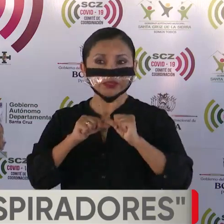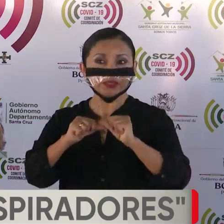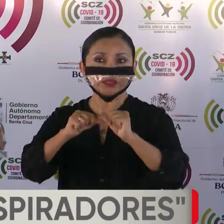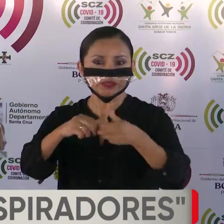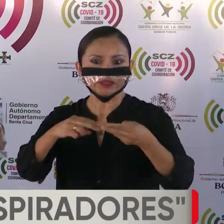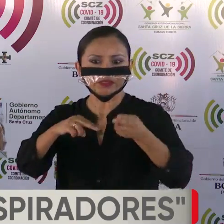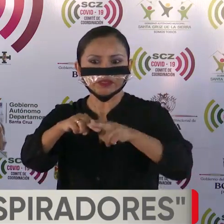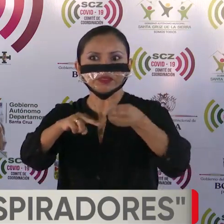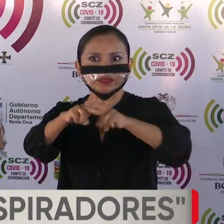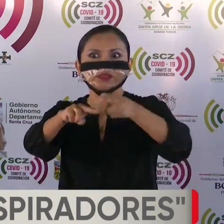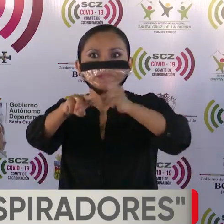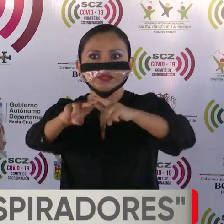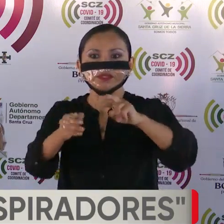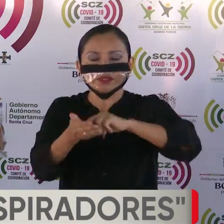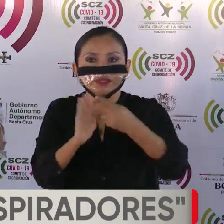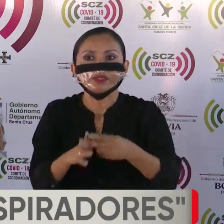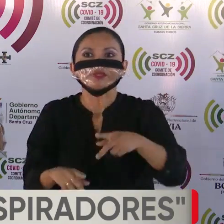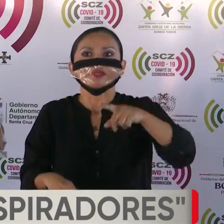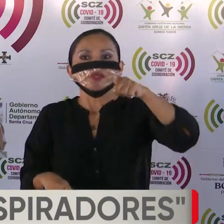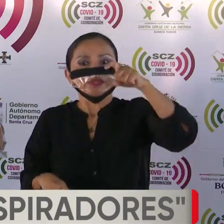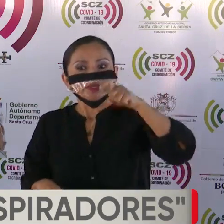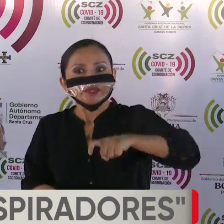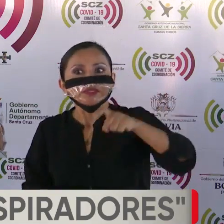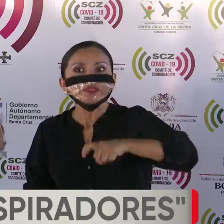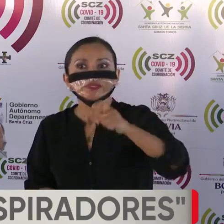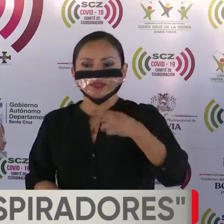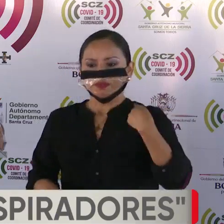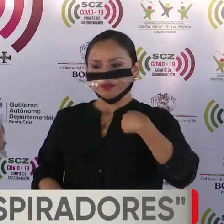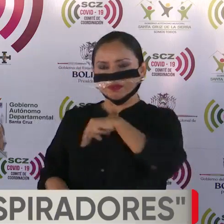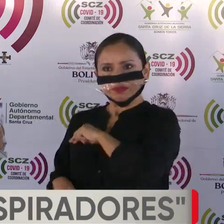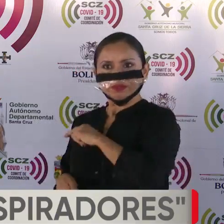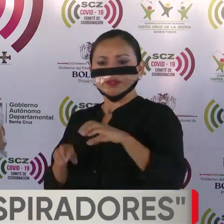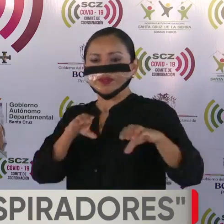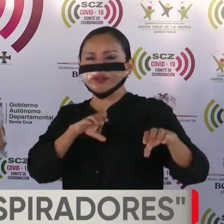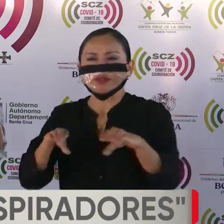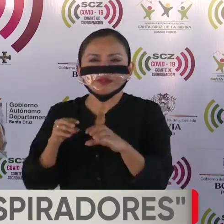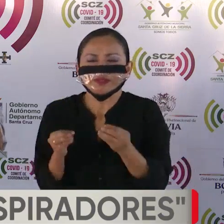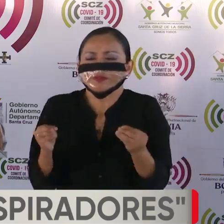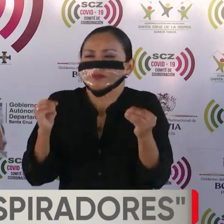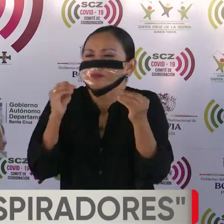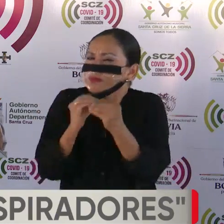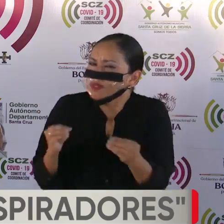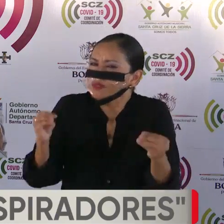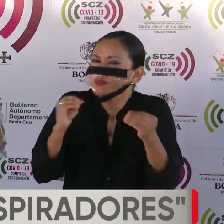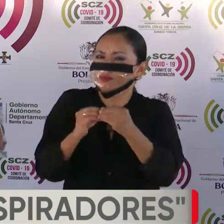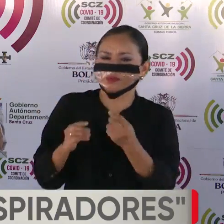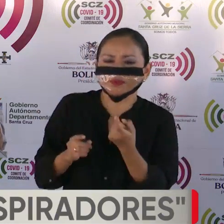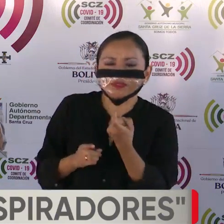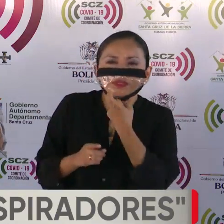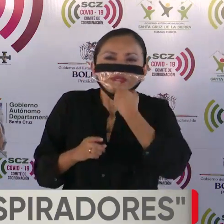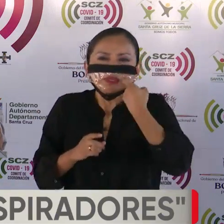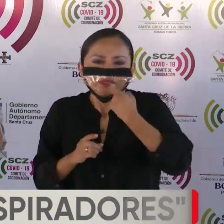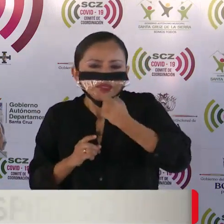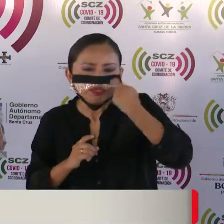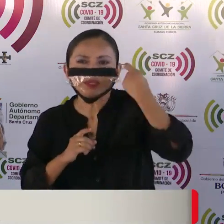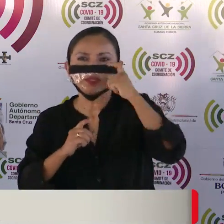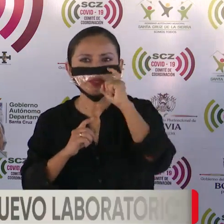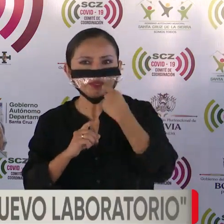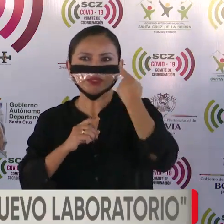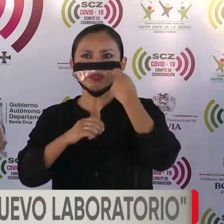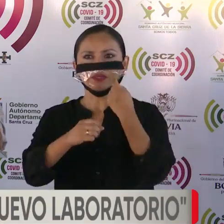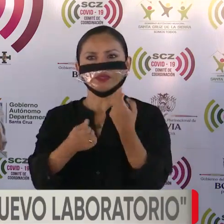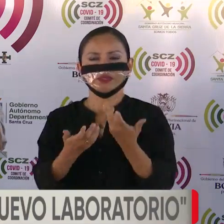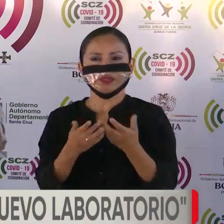su progresión necesitará y necesitaremos hacer mucho más pruebas. En la próxima